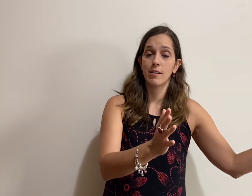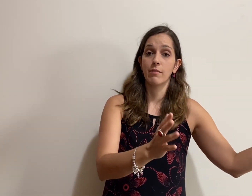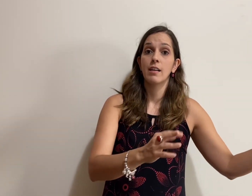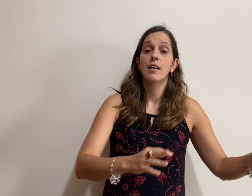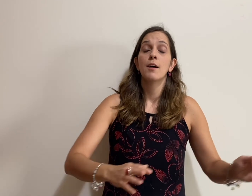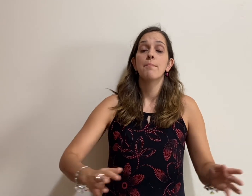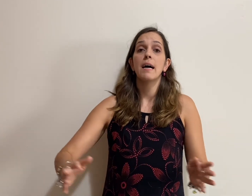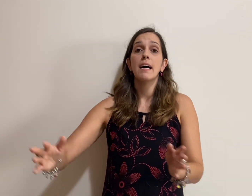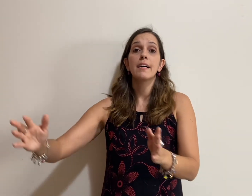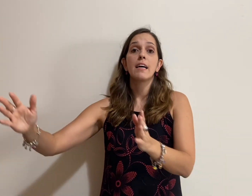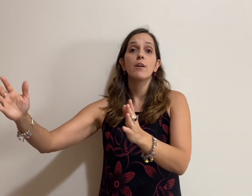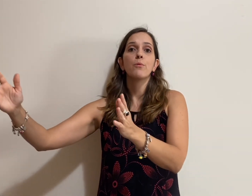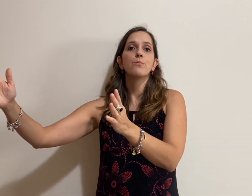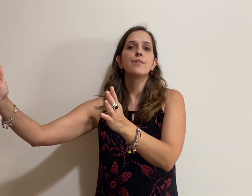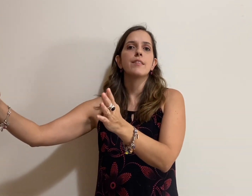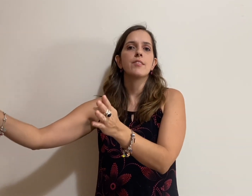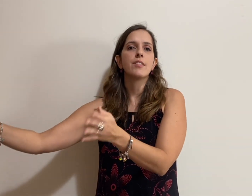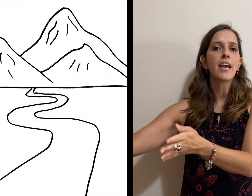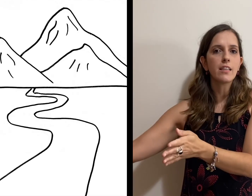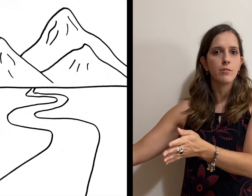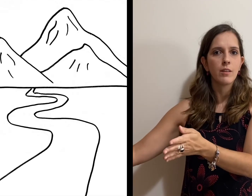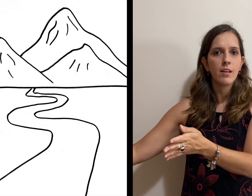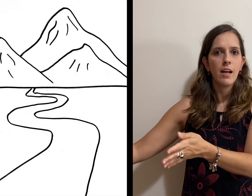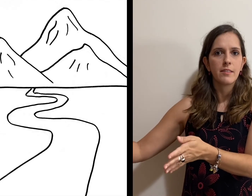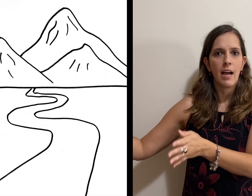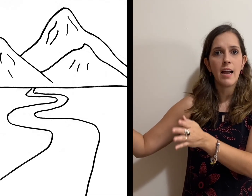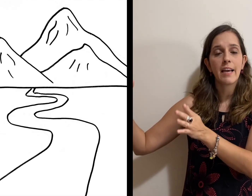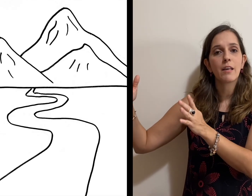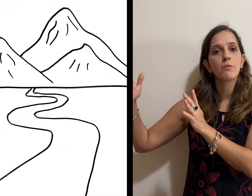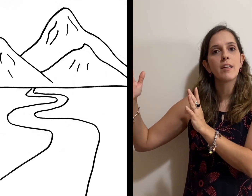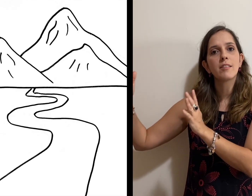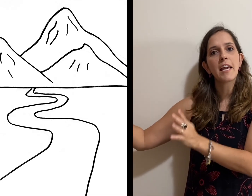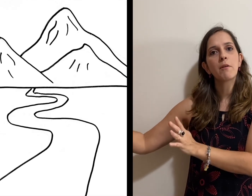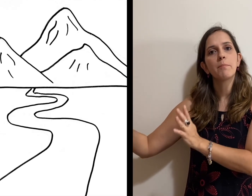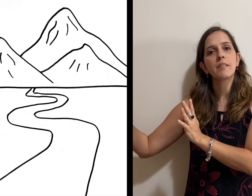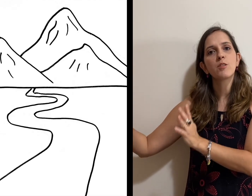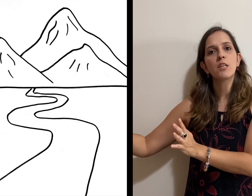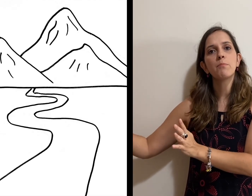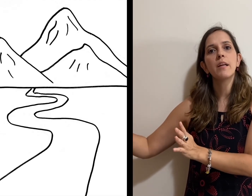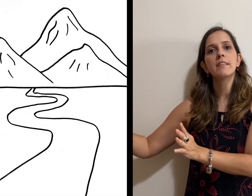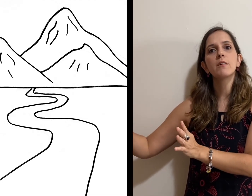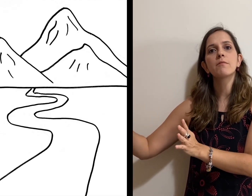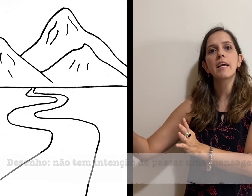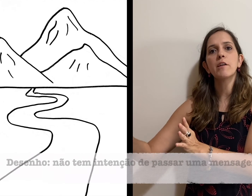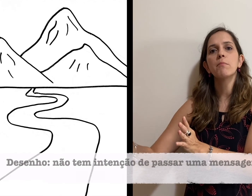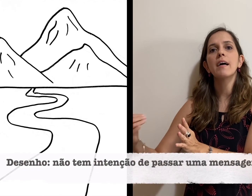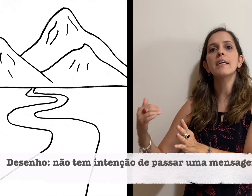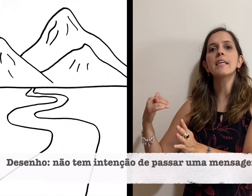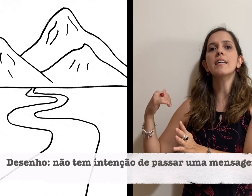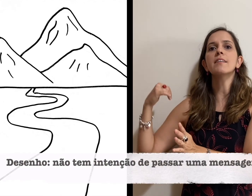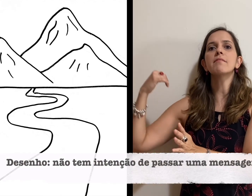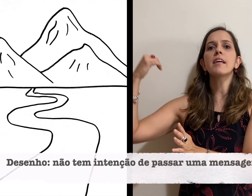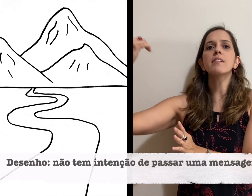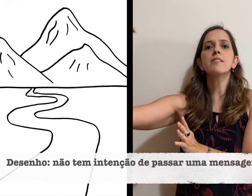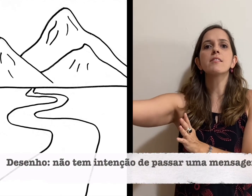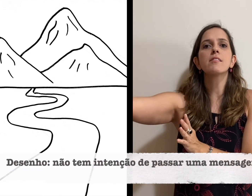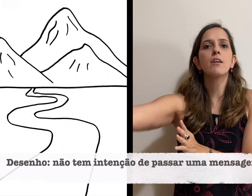para um desenho, tá? É que o desenho, a princípio, ele não tem uma intenção